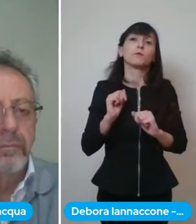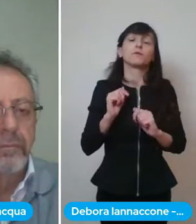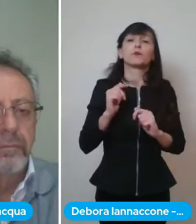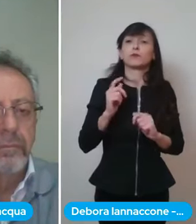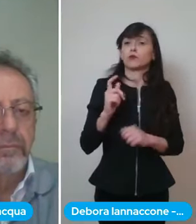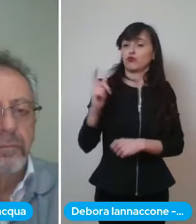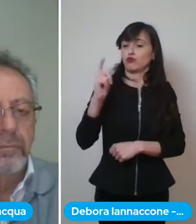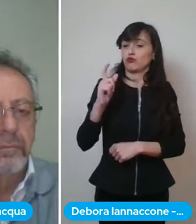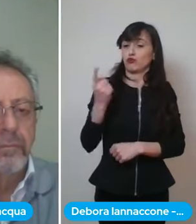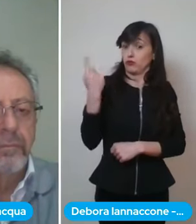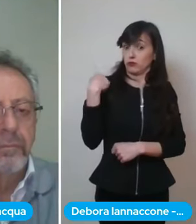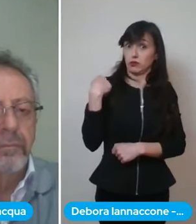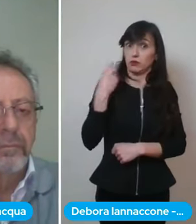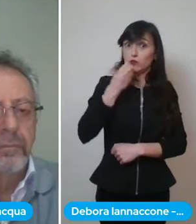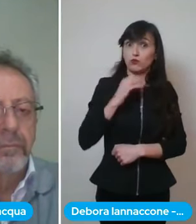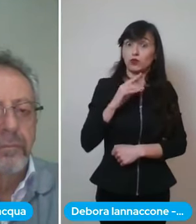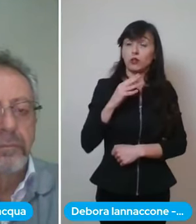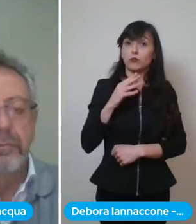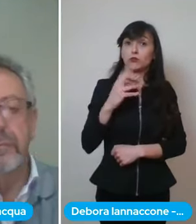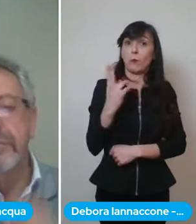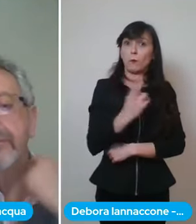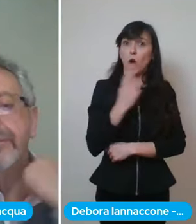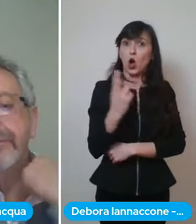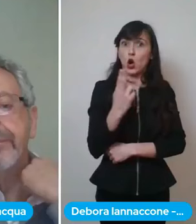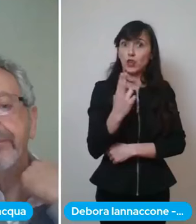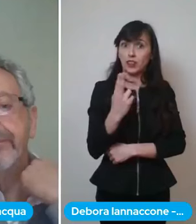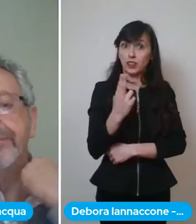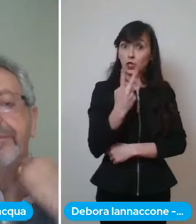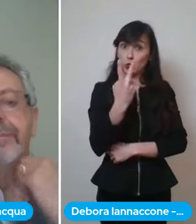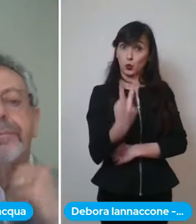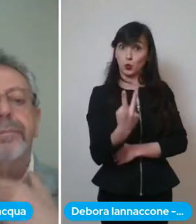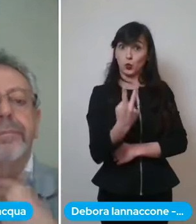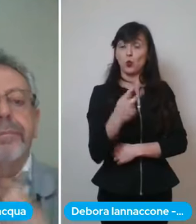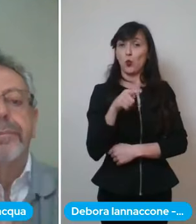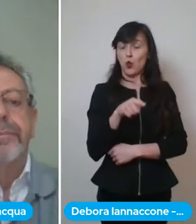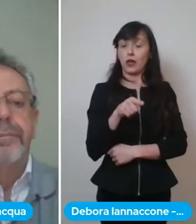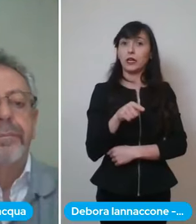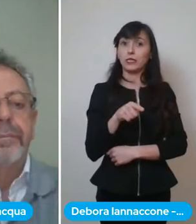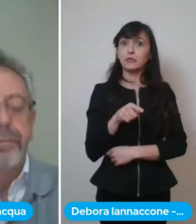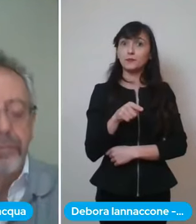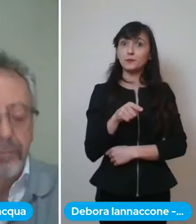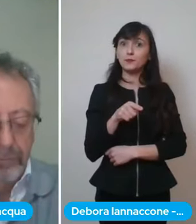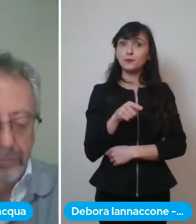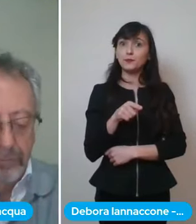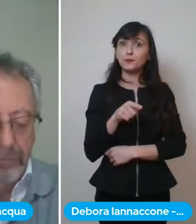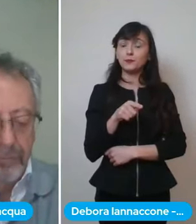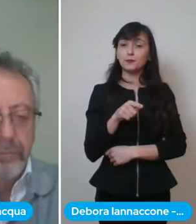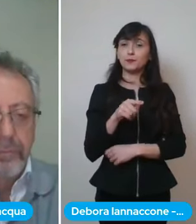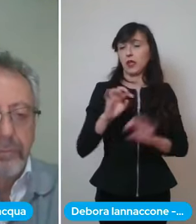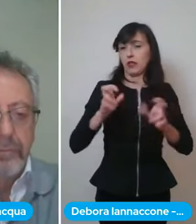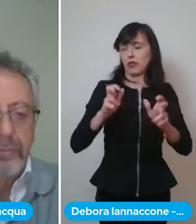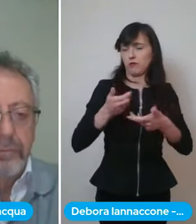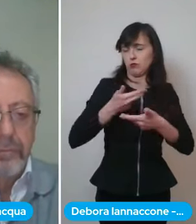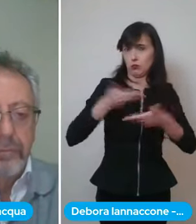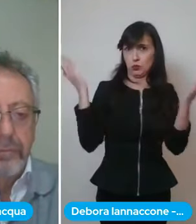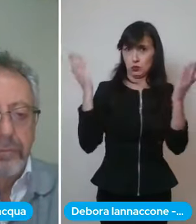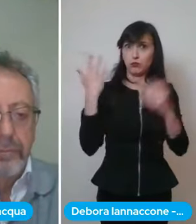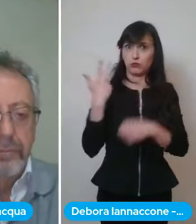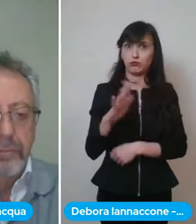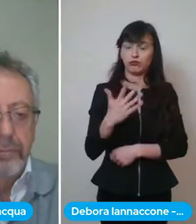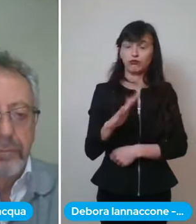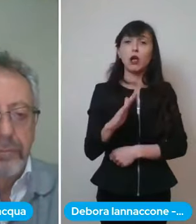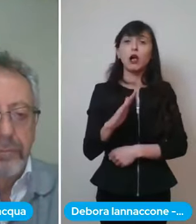state diciamo rese note ieri dai media ecco